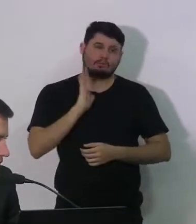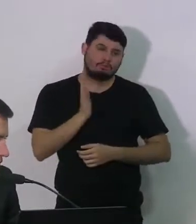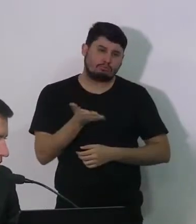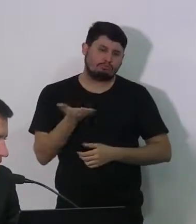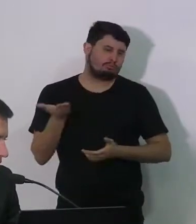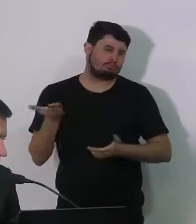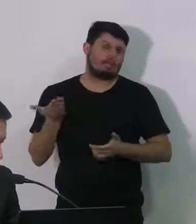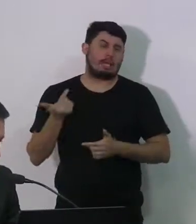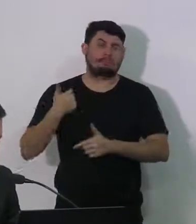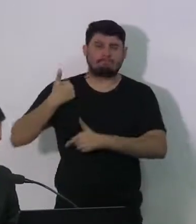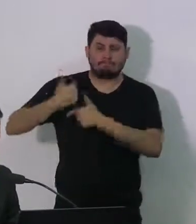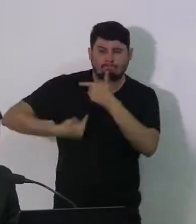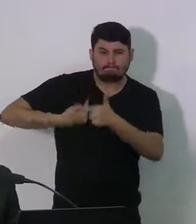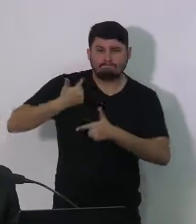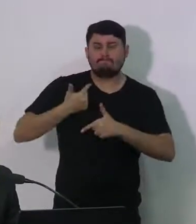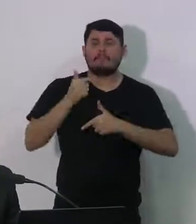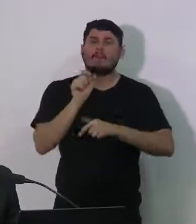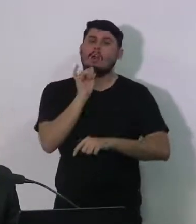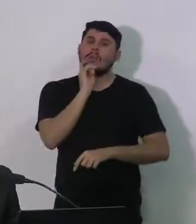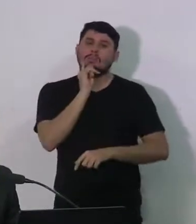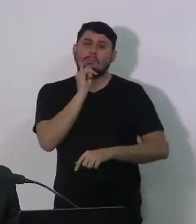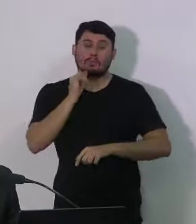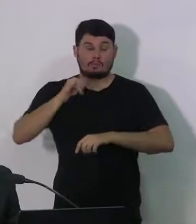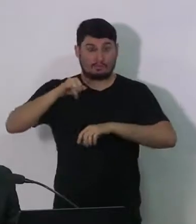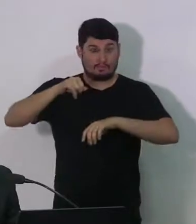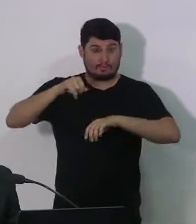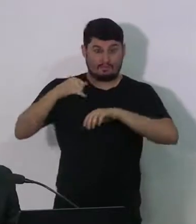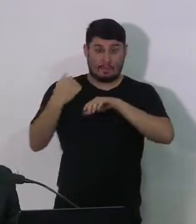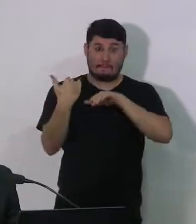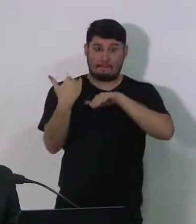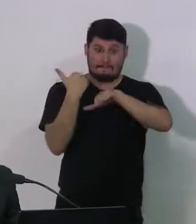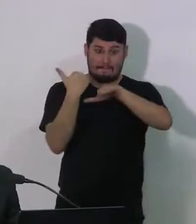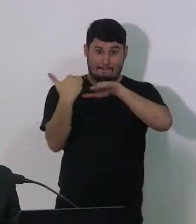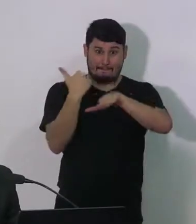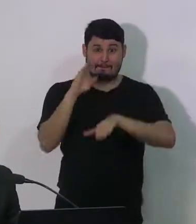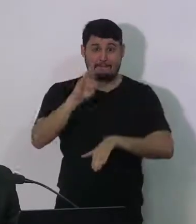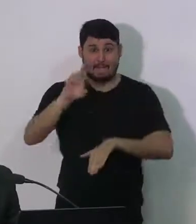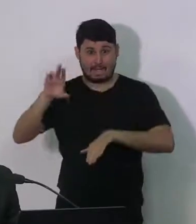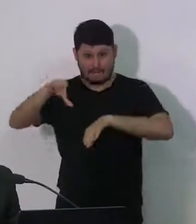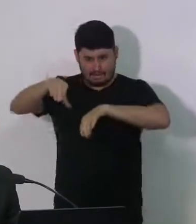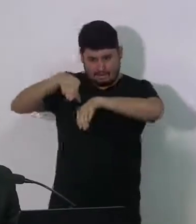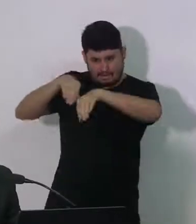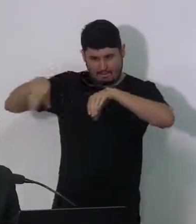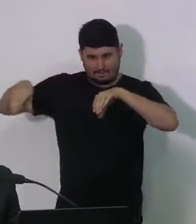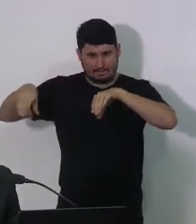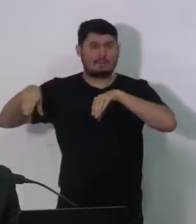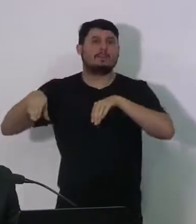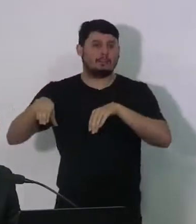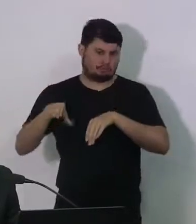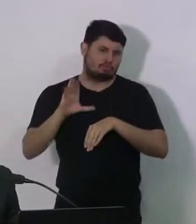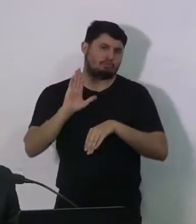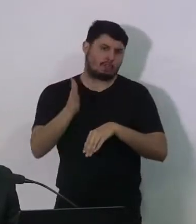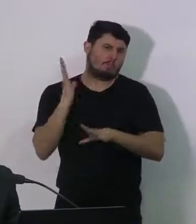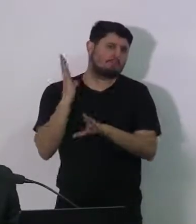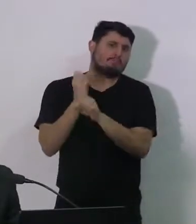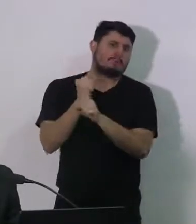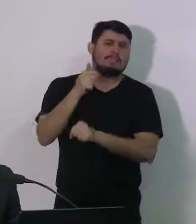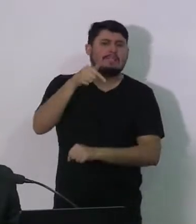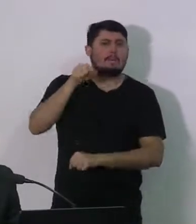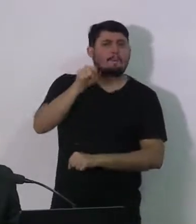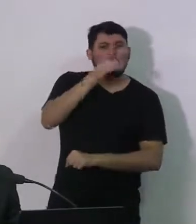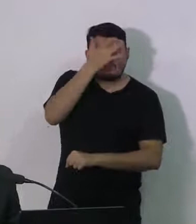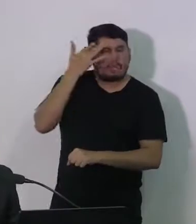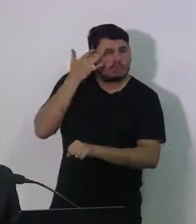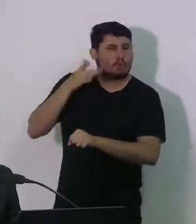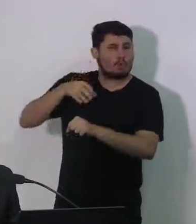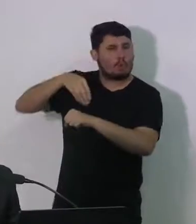providências que vão desde as barreiras sanitárias, que têm alcançado uma série de 7 a 10 mil pessoas por dia, orientando,